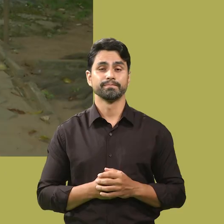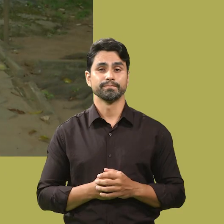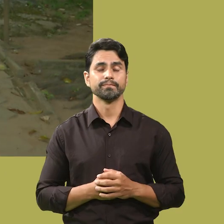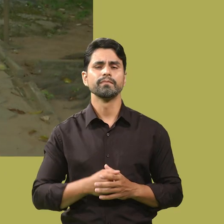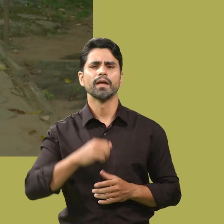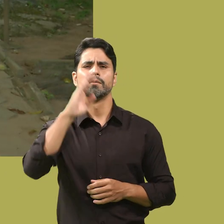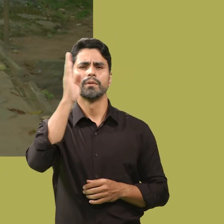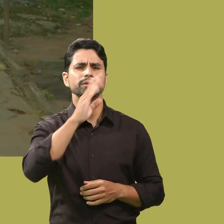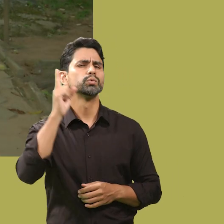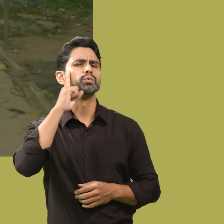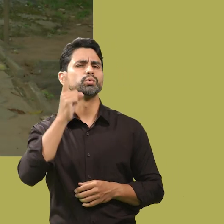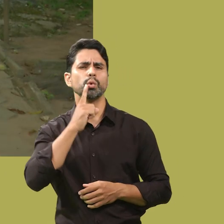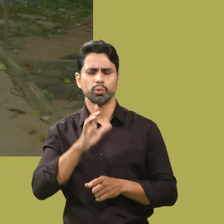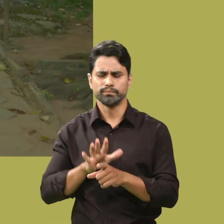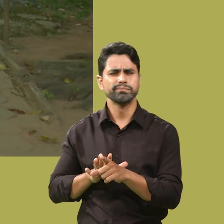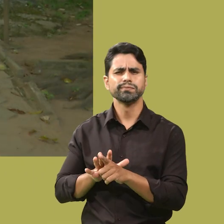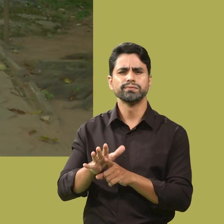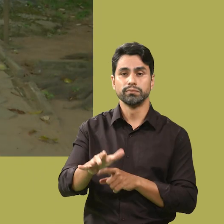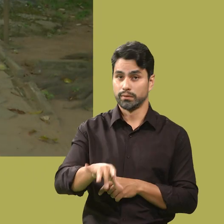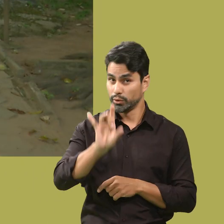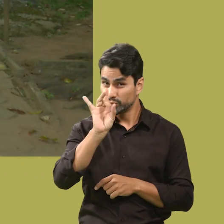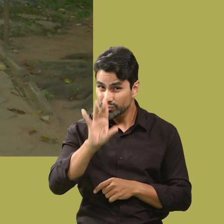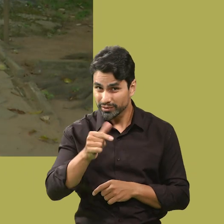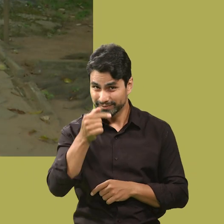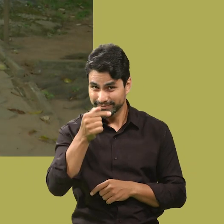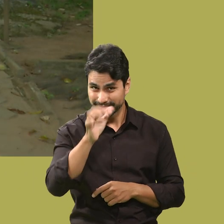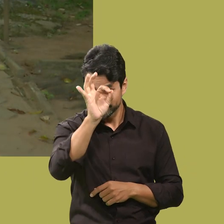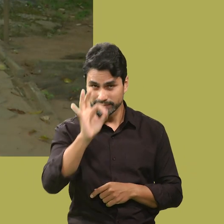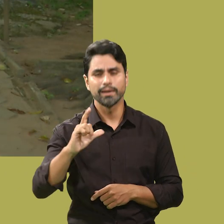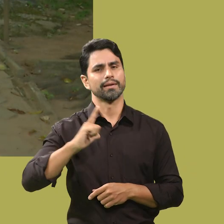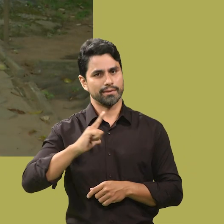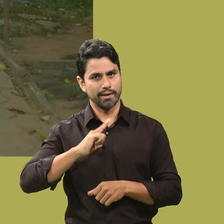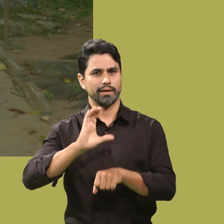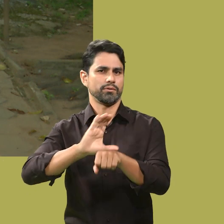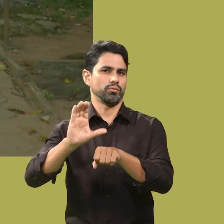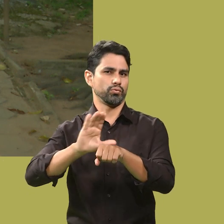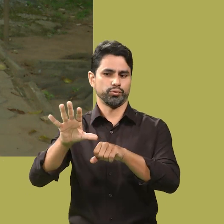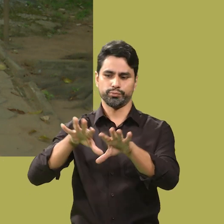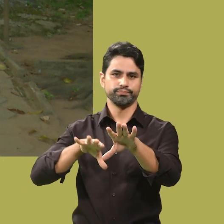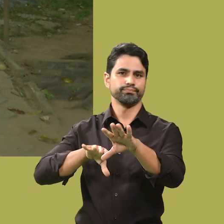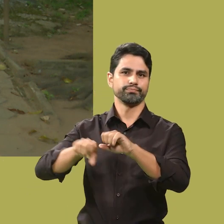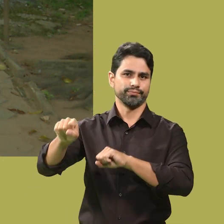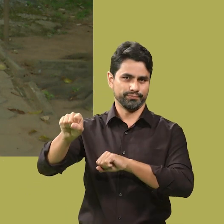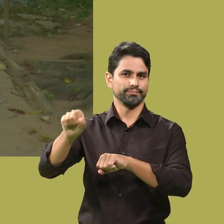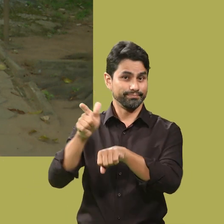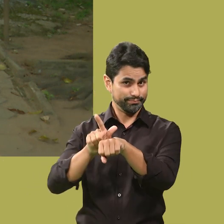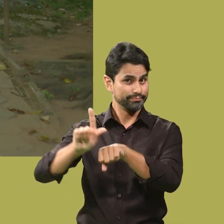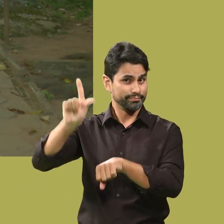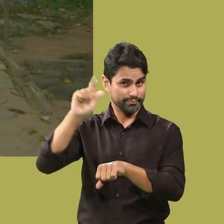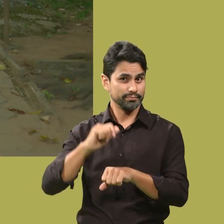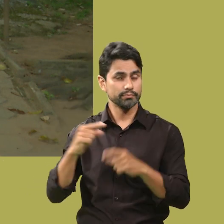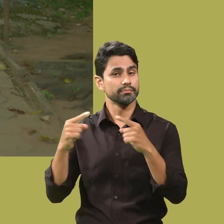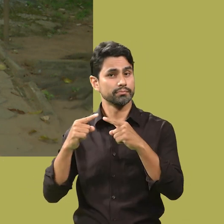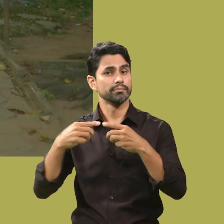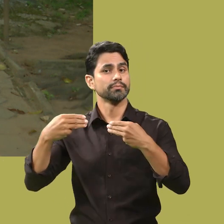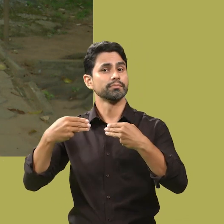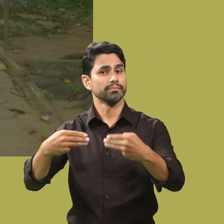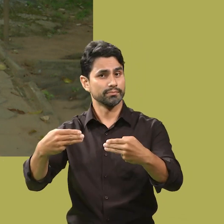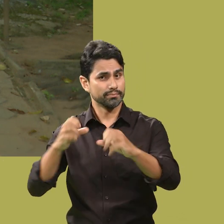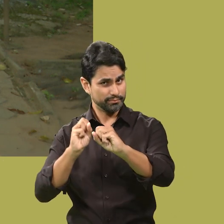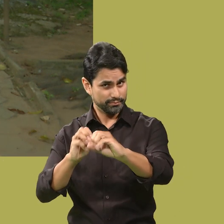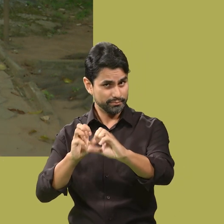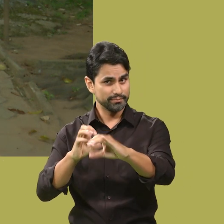Somente 7% dos surdos têm diploma de curso superior, segundo a estimativa do Ministério da